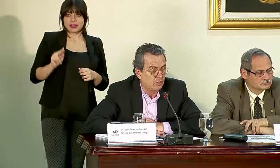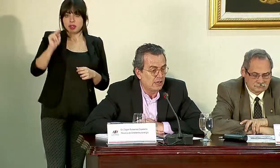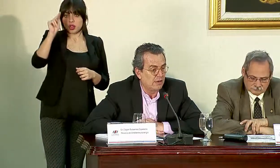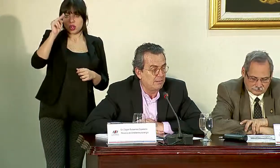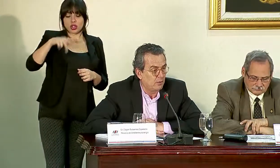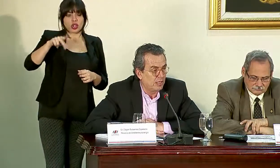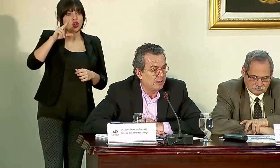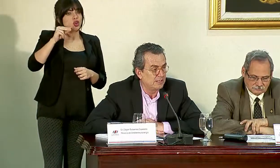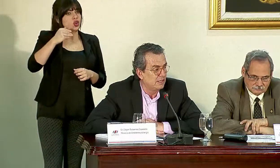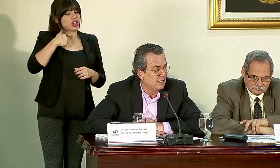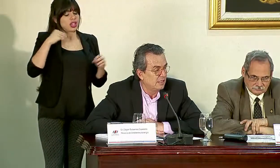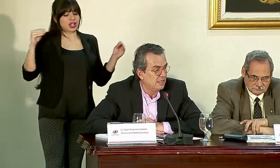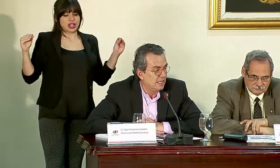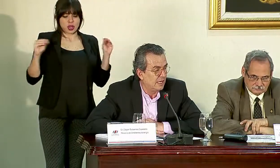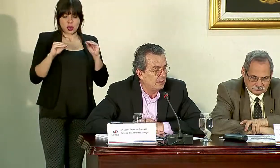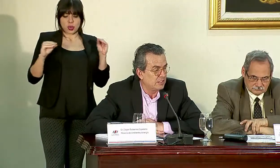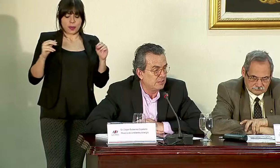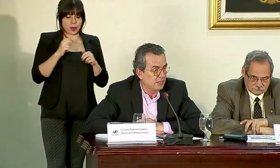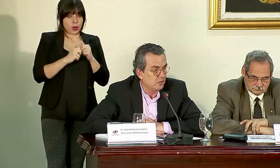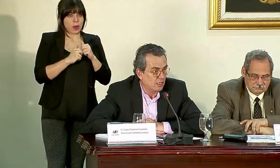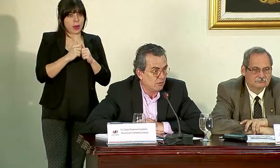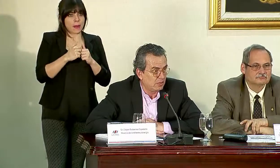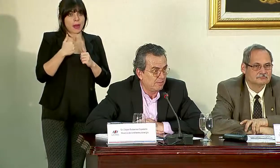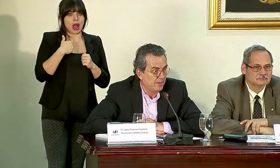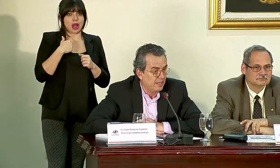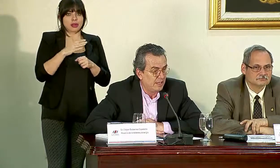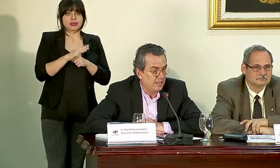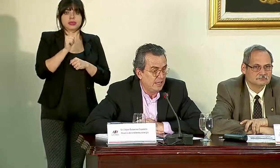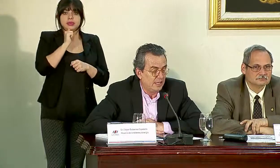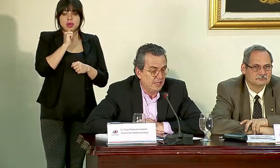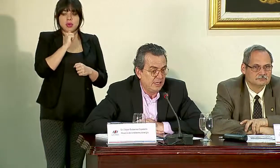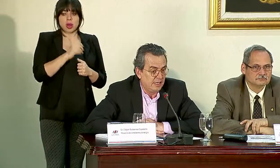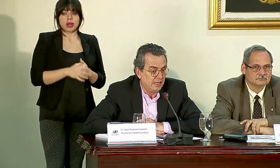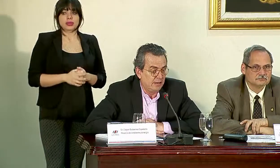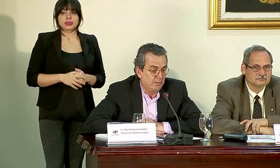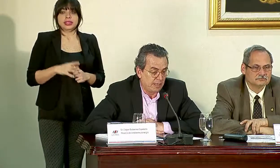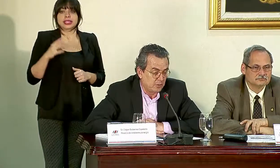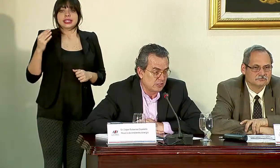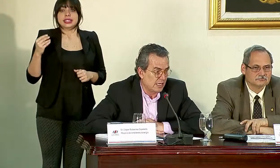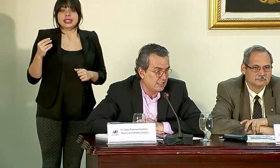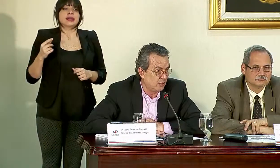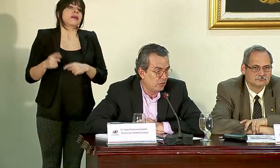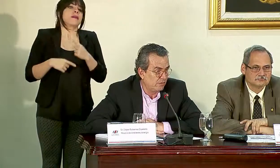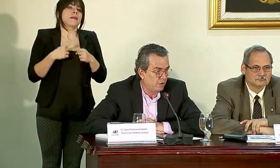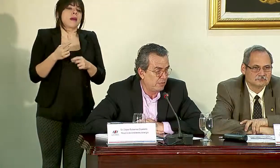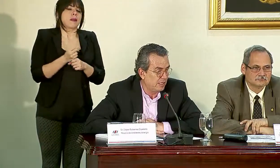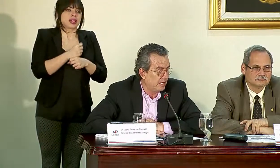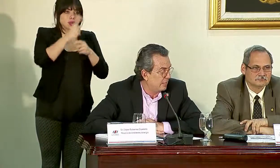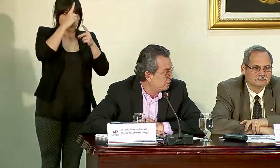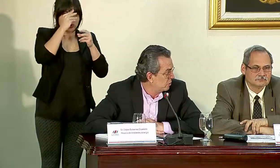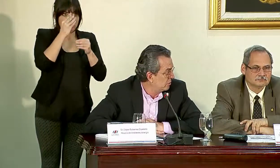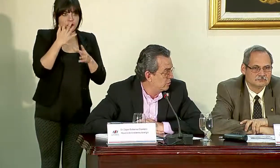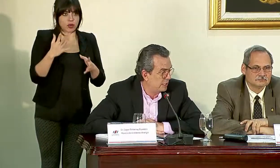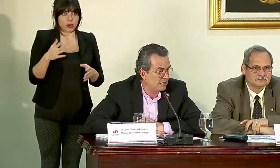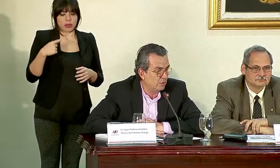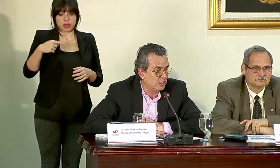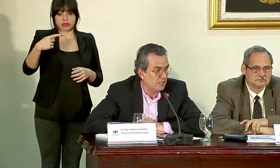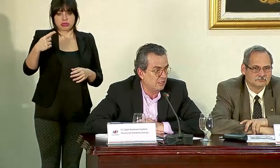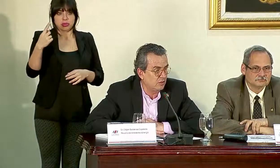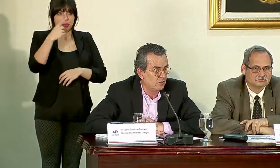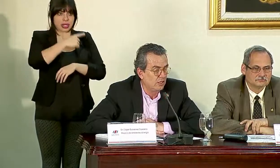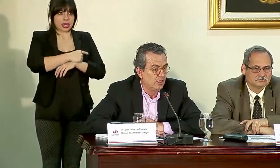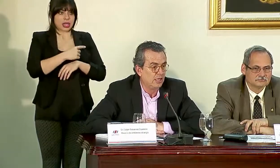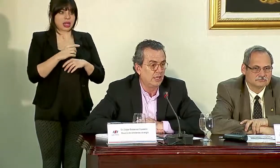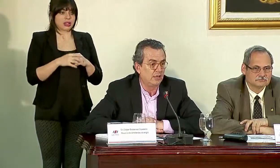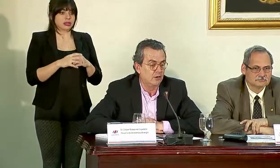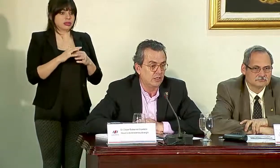no tengan problemas de abastecimiento de agua. Y vamos a estar haciendo un informe en los próximos días, según